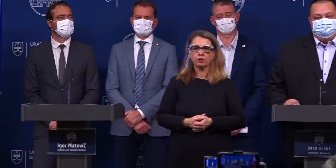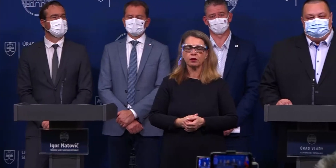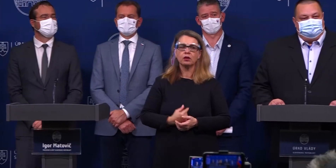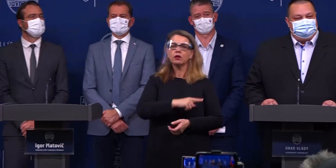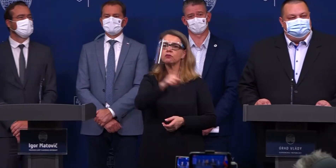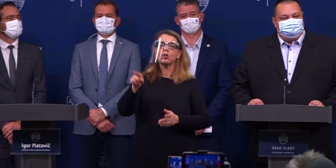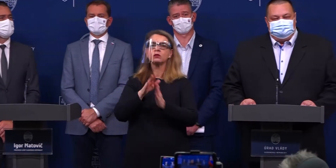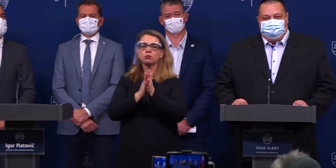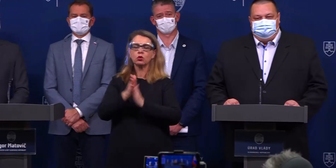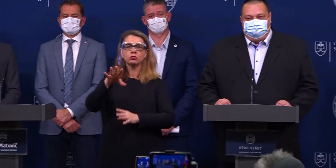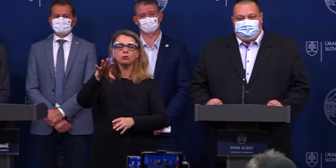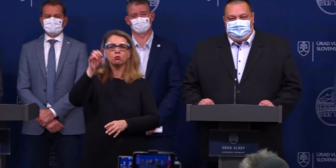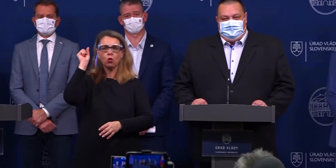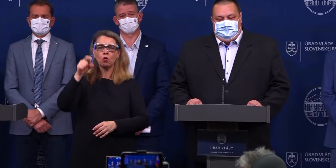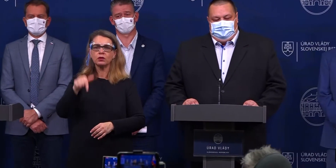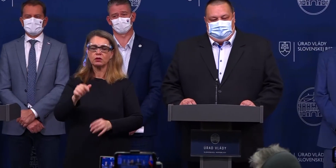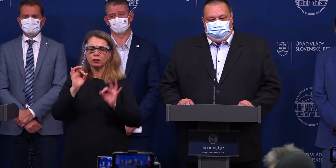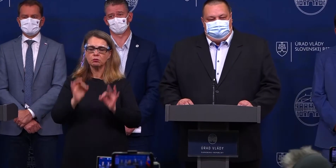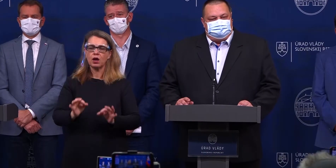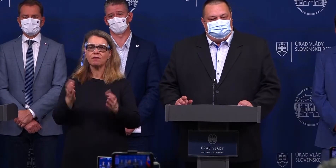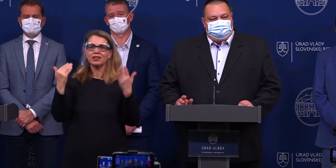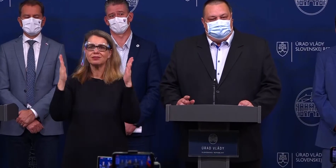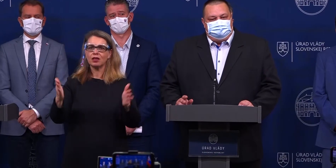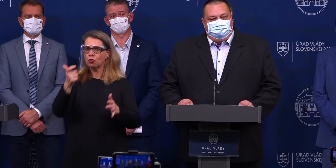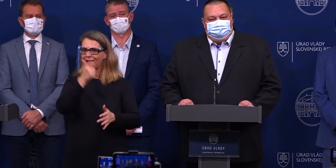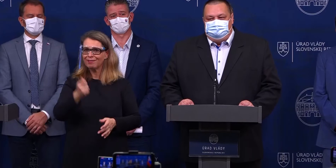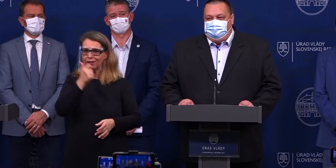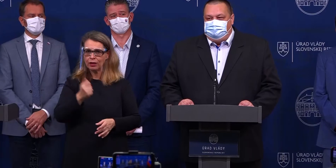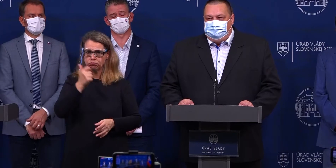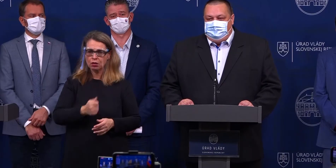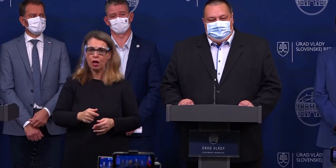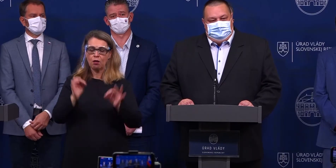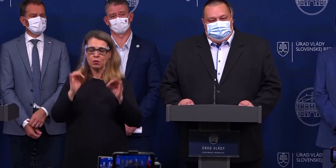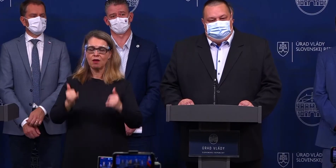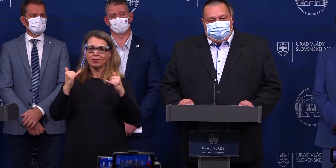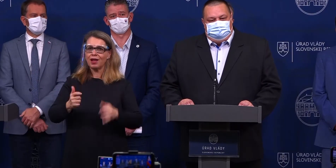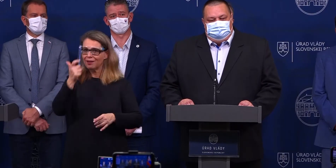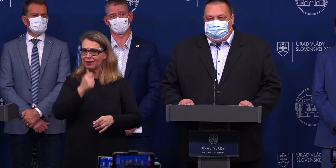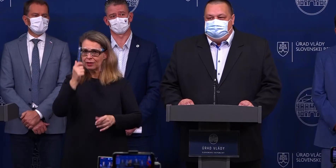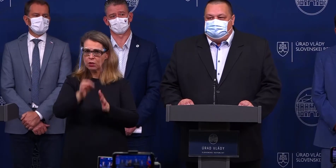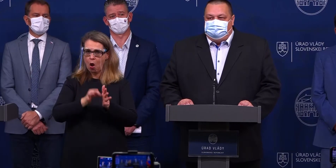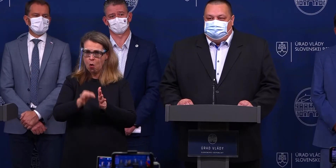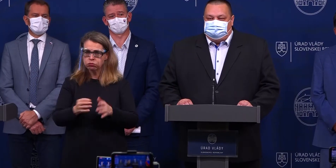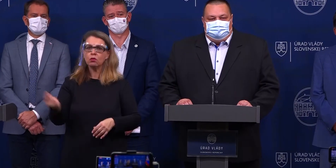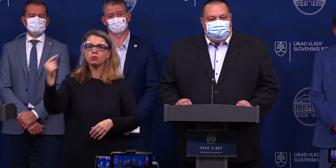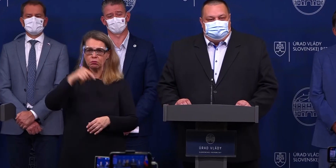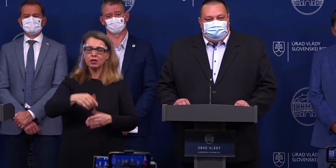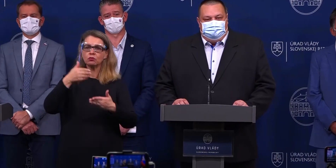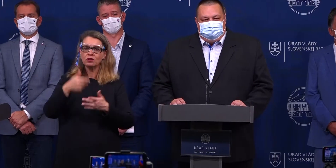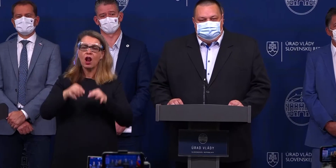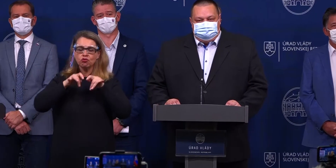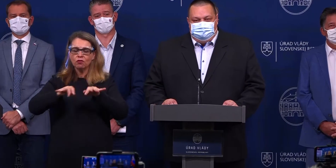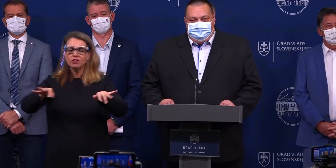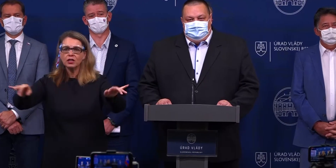nachádzame sa v chrypkovej sezóne. A počas tohto chrypkového obdobia prídu aj ďalšie vírusy a